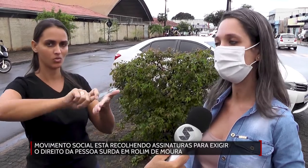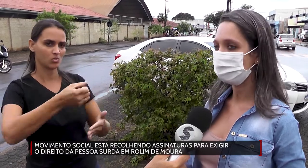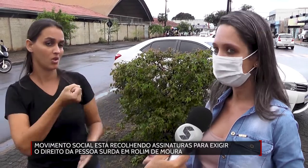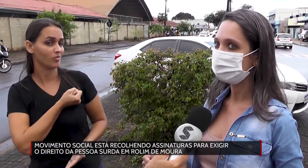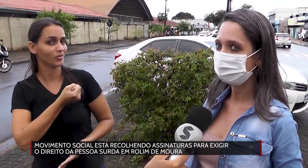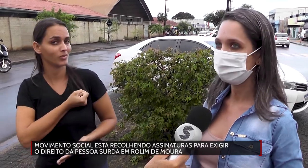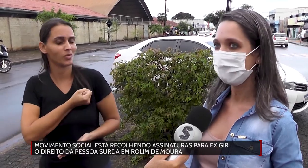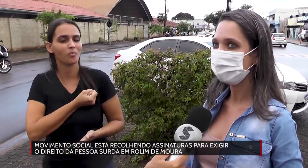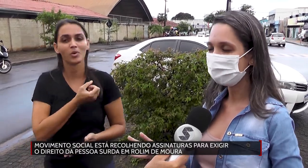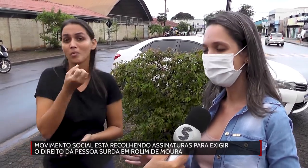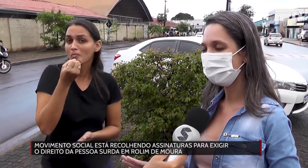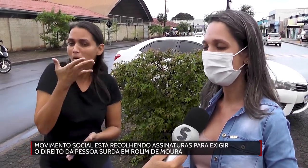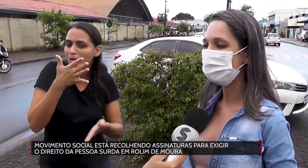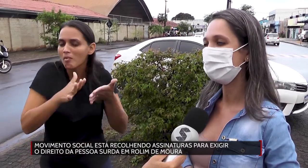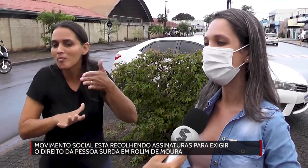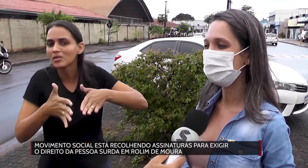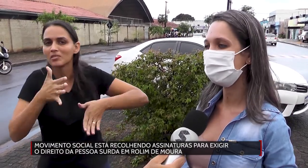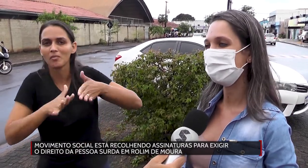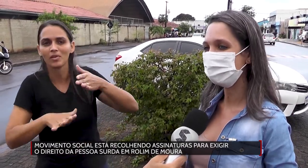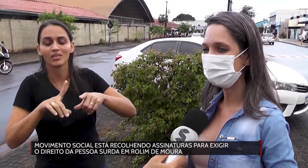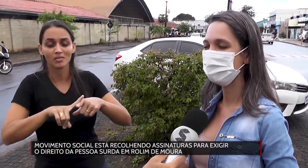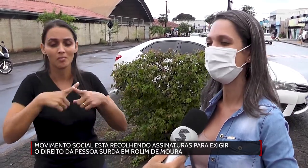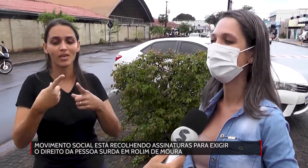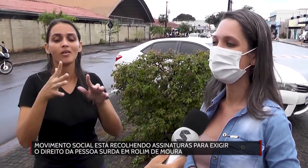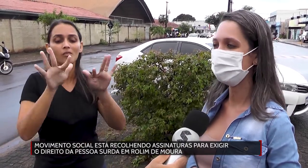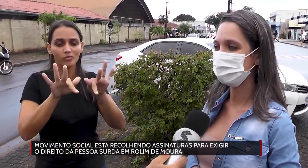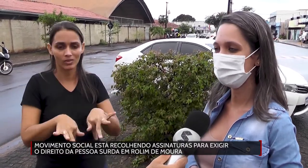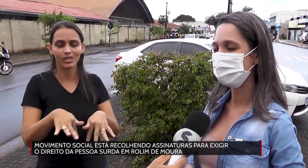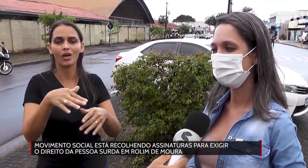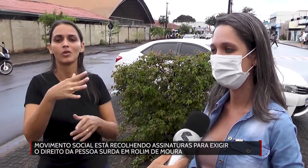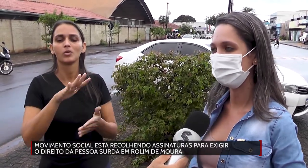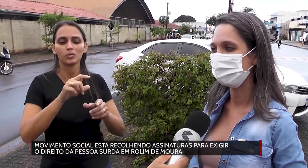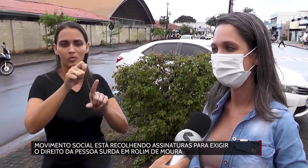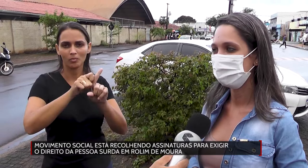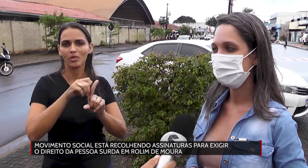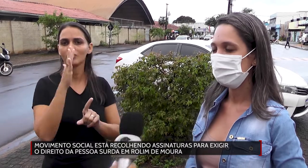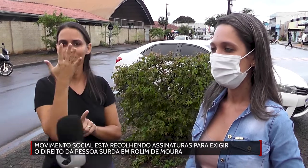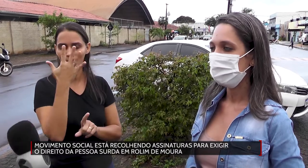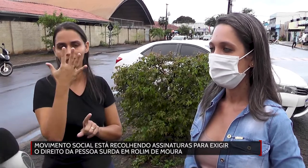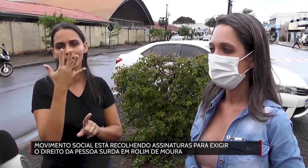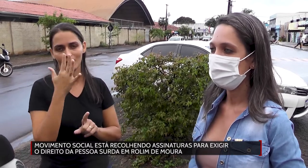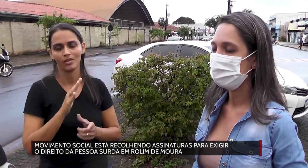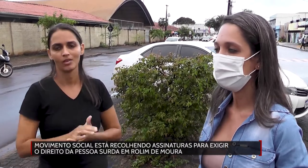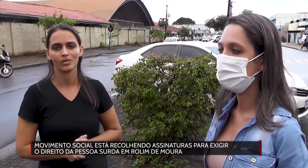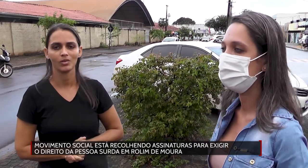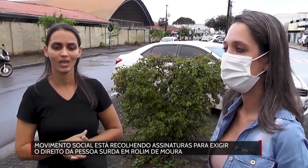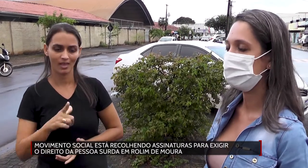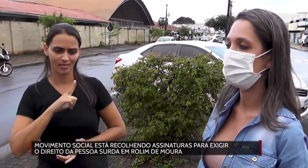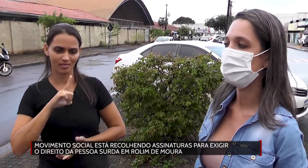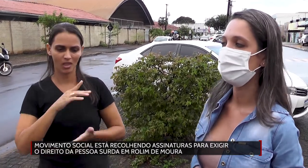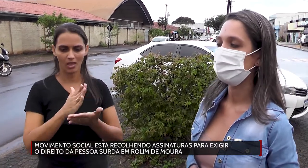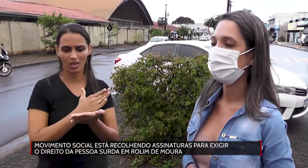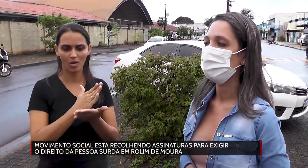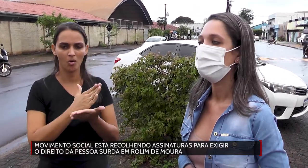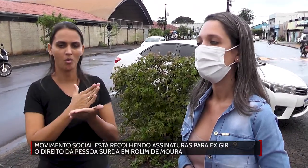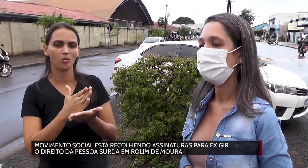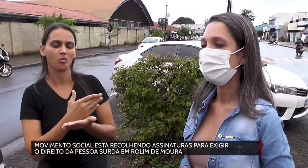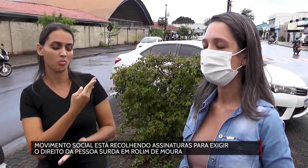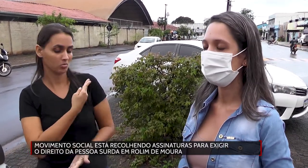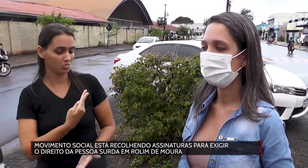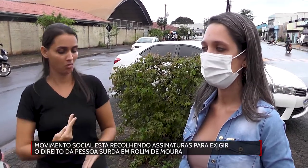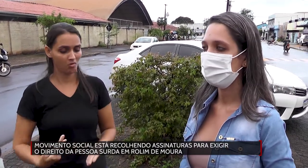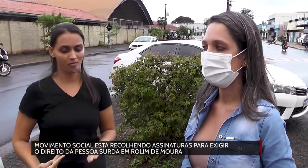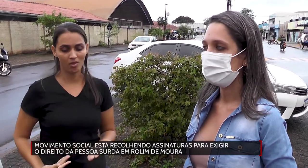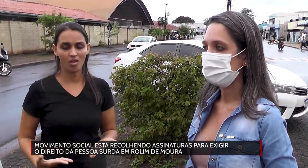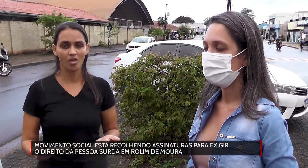mas, fé em Deus, até o final de fevereiro vamos conseguir atingir esse número. Já teve alguma autoridade também que procurou vocês, agora ninguém se